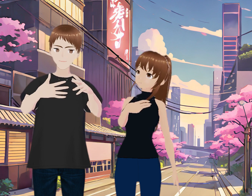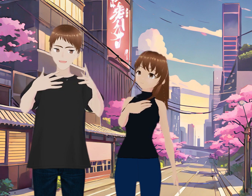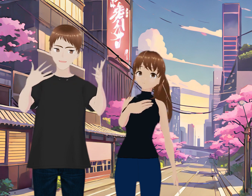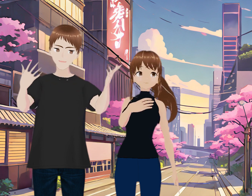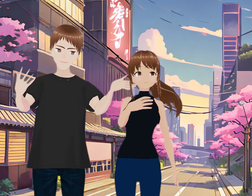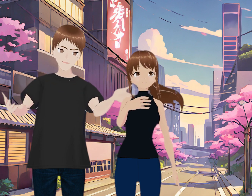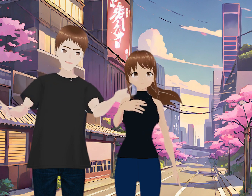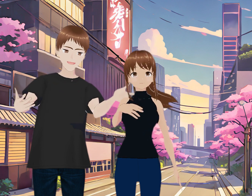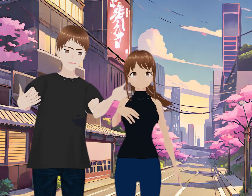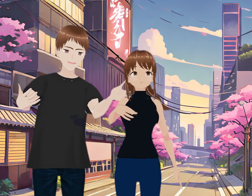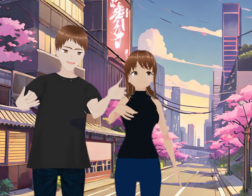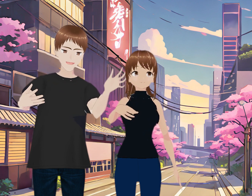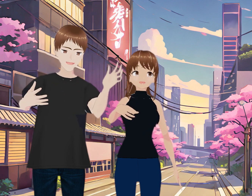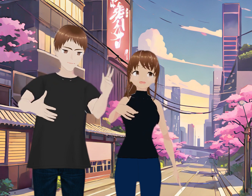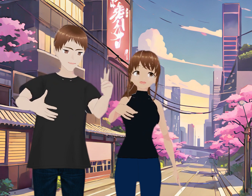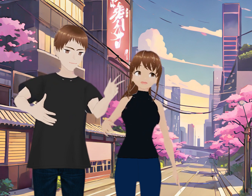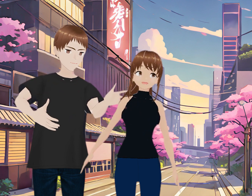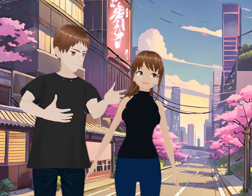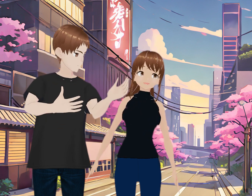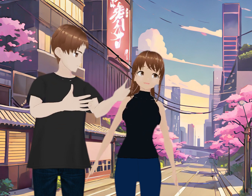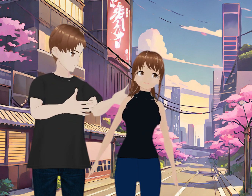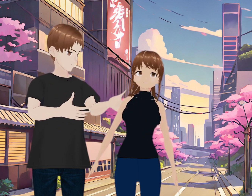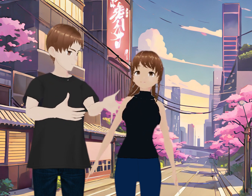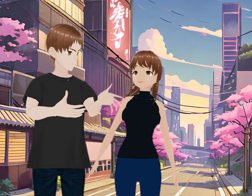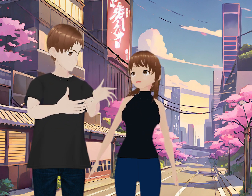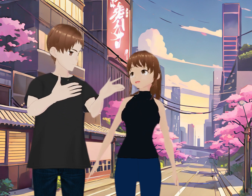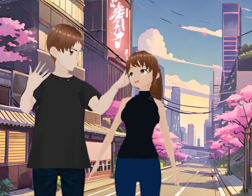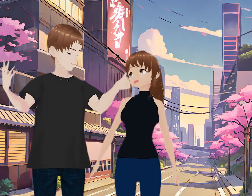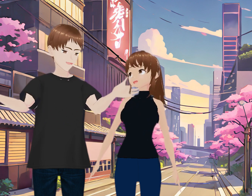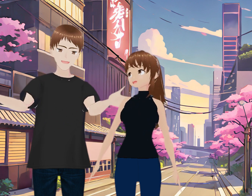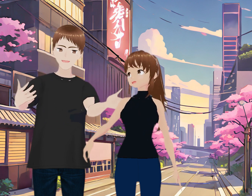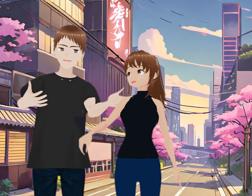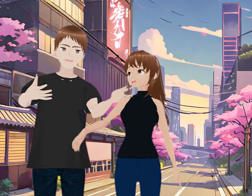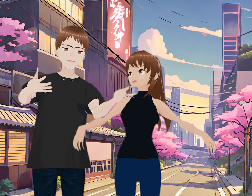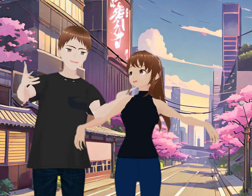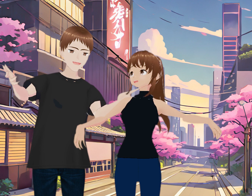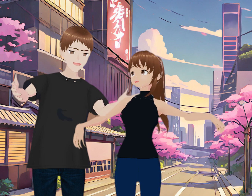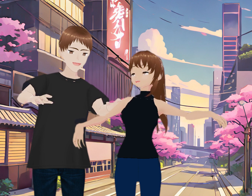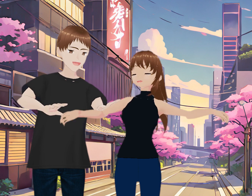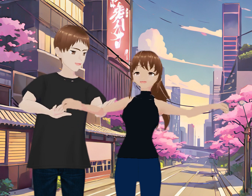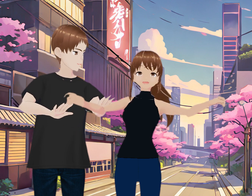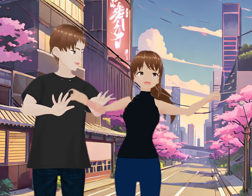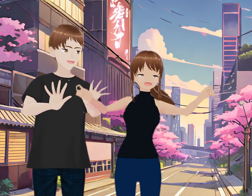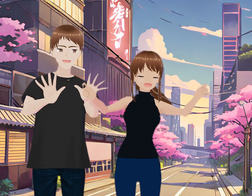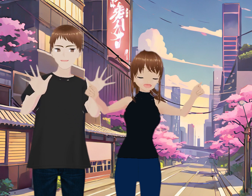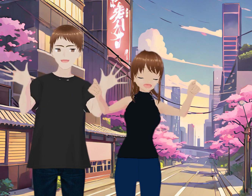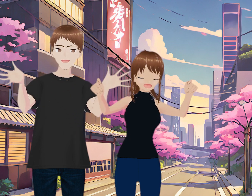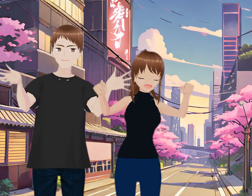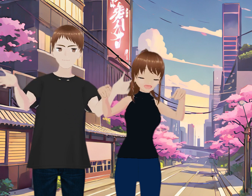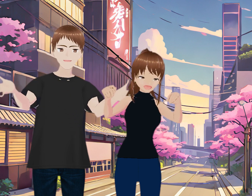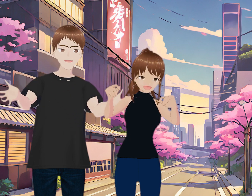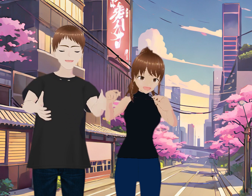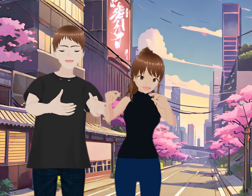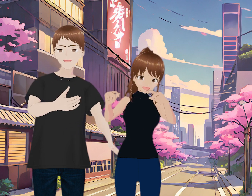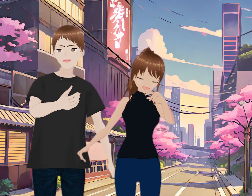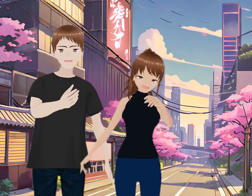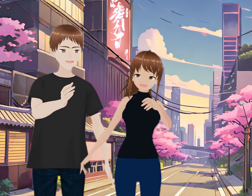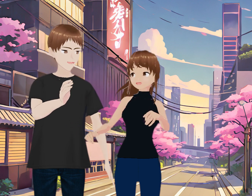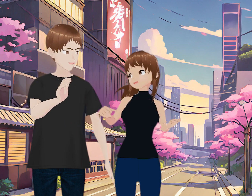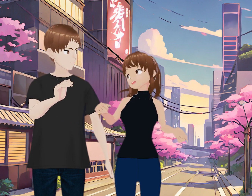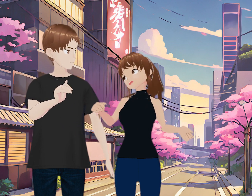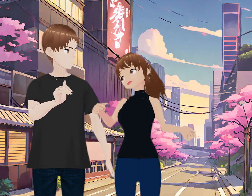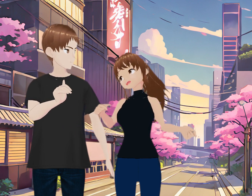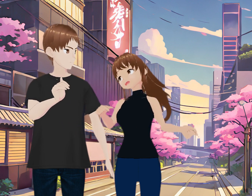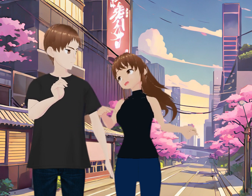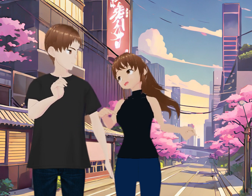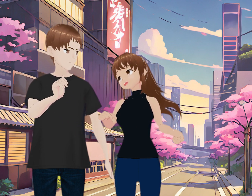cómicas Pues ya es para chaborrucos Quienes ven las series animadas De Batman No son los niños Sino son los treintones Y cuarentones Y este es un caso Muy parecido Giz y